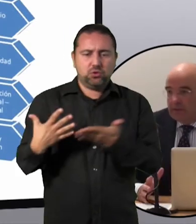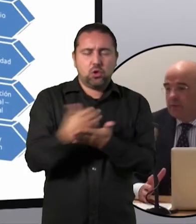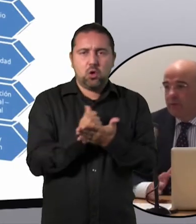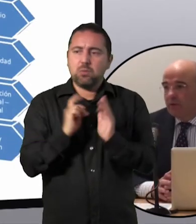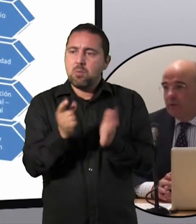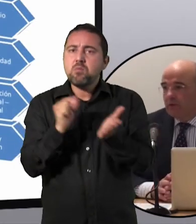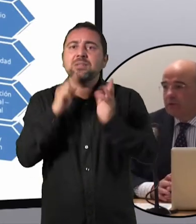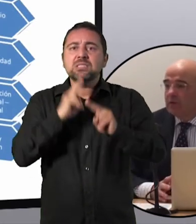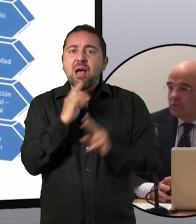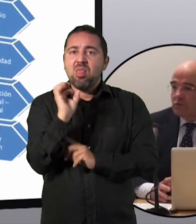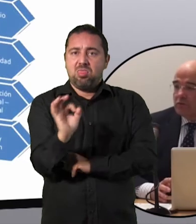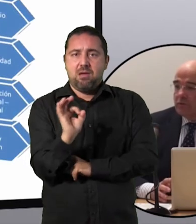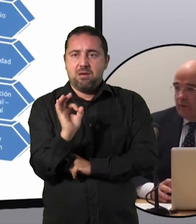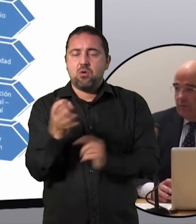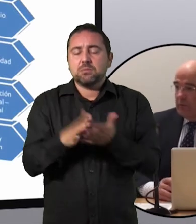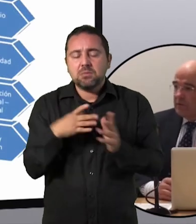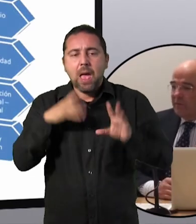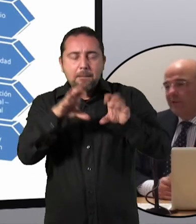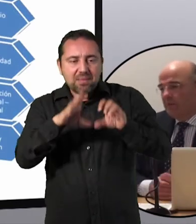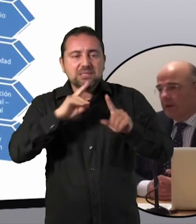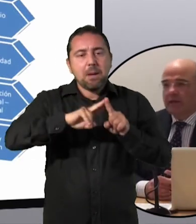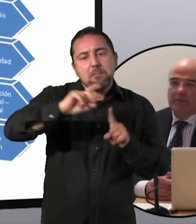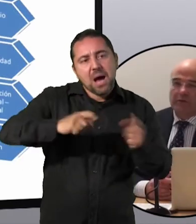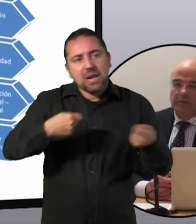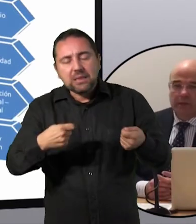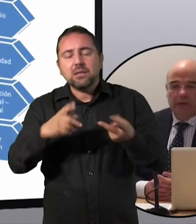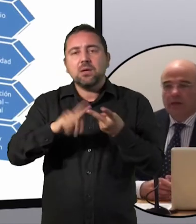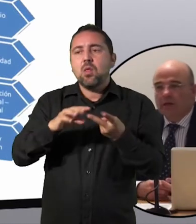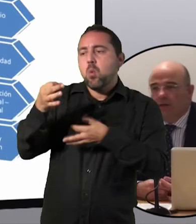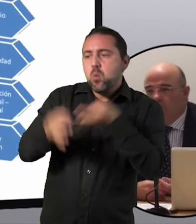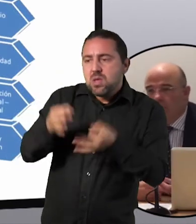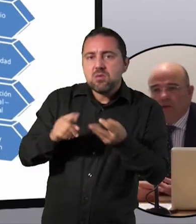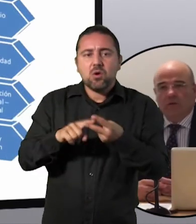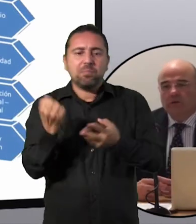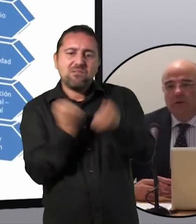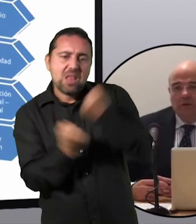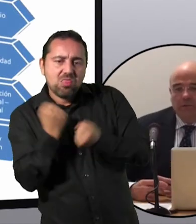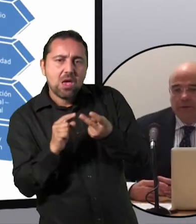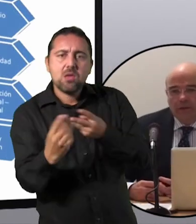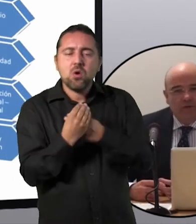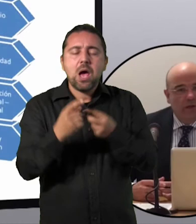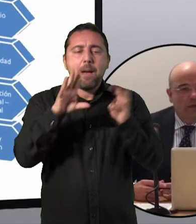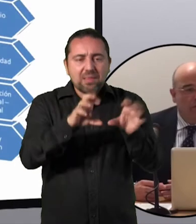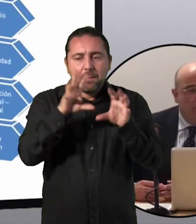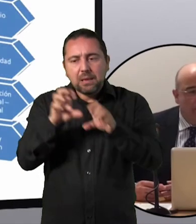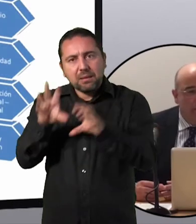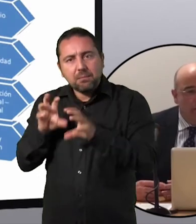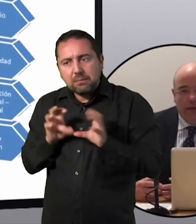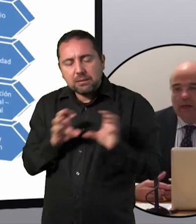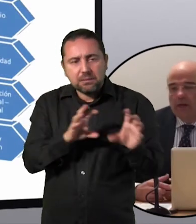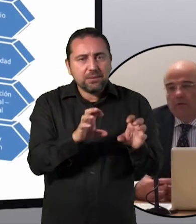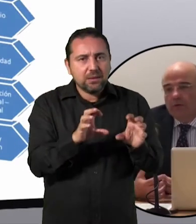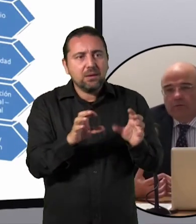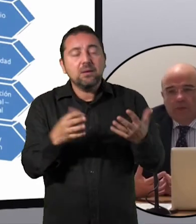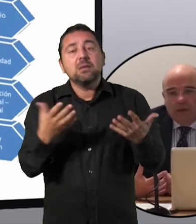También desde el momento cero. Es decir, nosotros decíamos, vamos a aprender de marketing, vamos a aprender de jurídico, vamos a aprender de financiero, vamos a